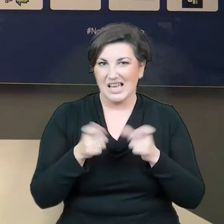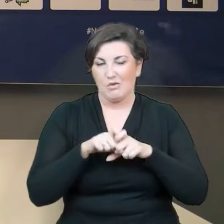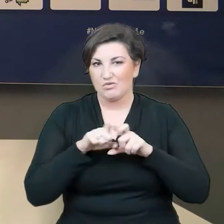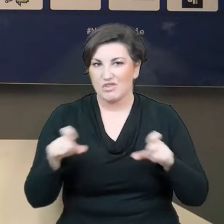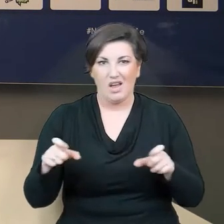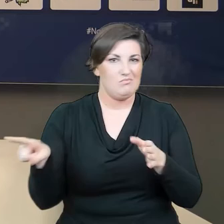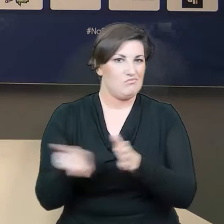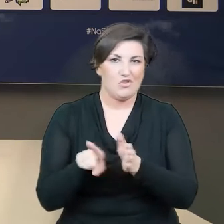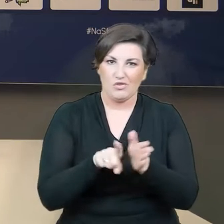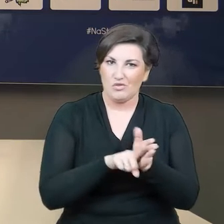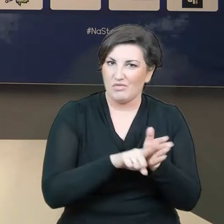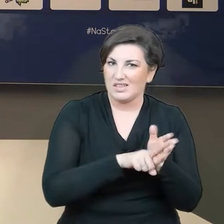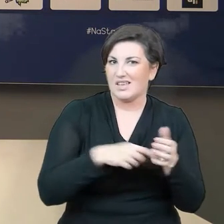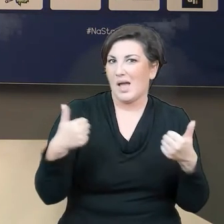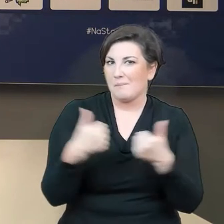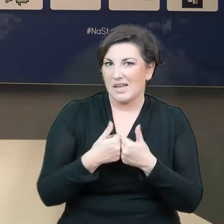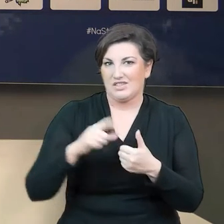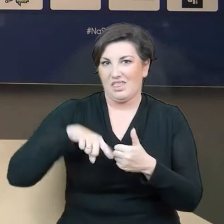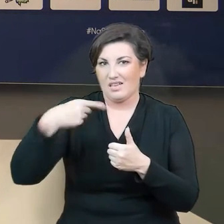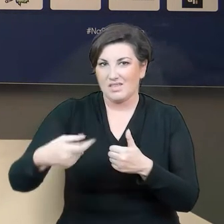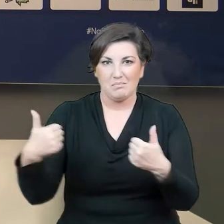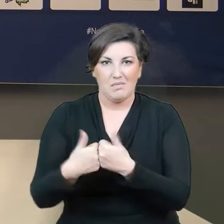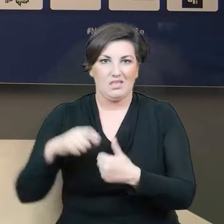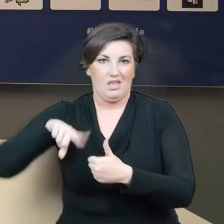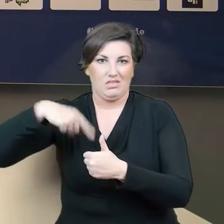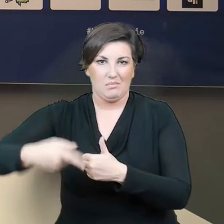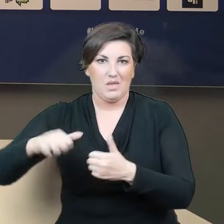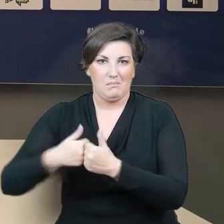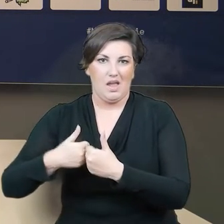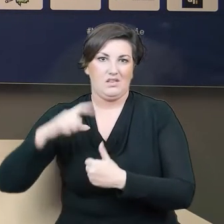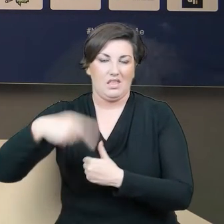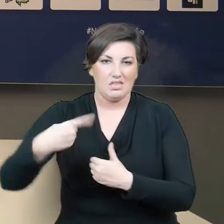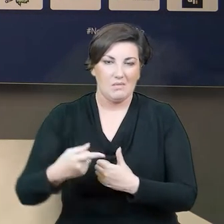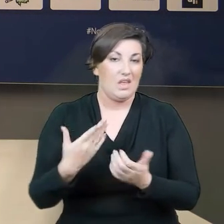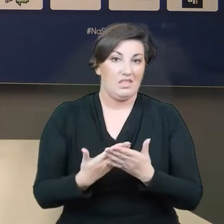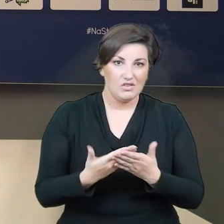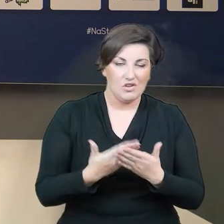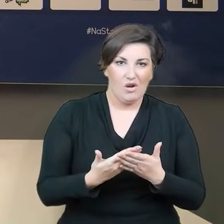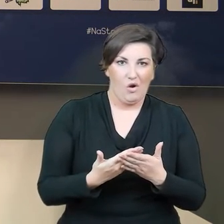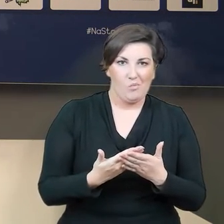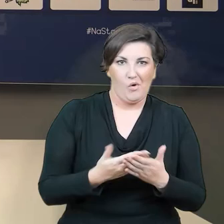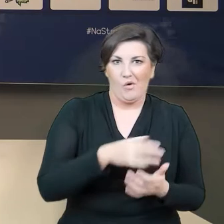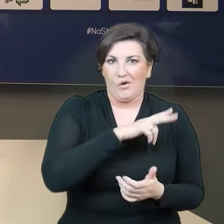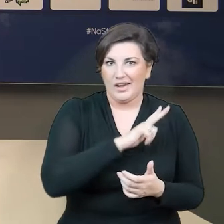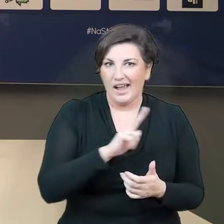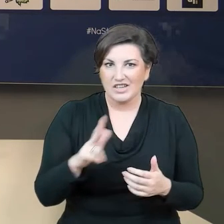najbliższych meczów, bo one mogą spowodować zupełnie odwrotną sytuację. A więc myślimy o